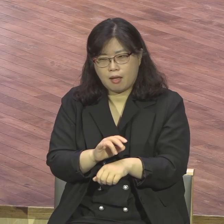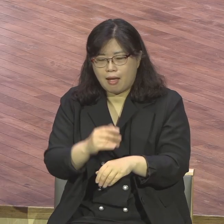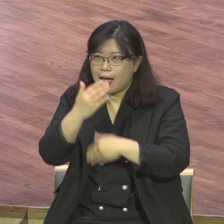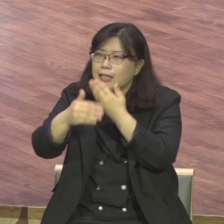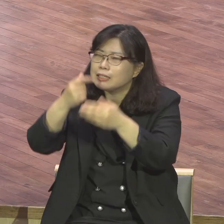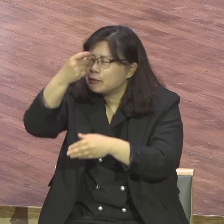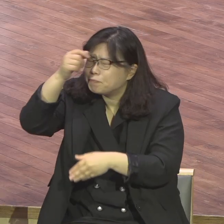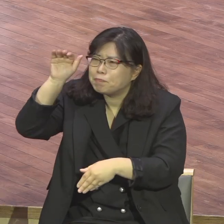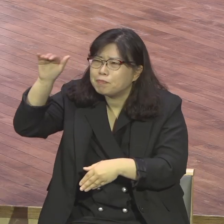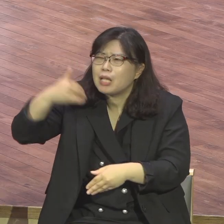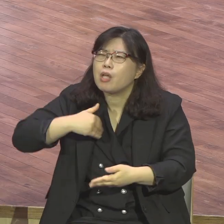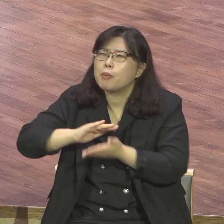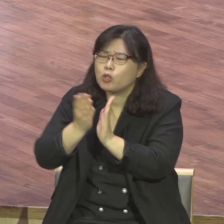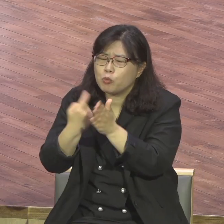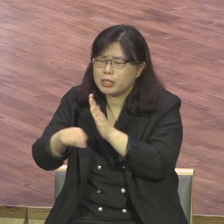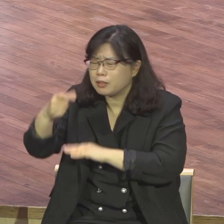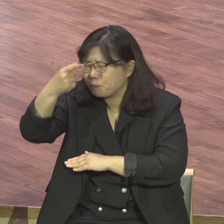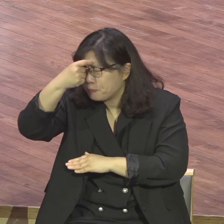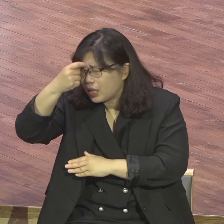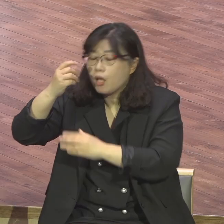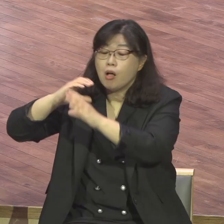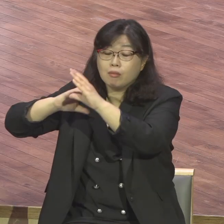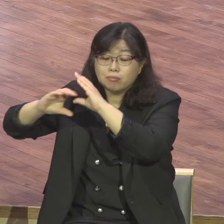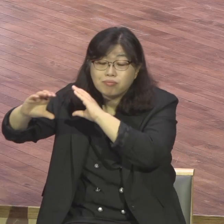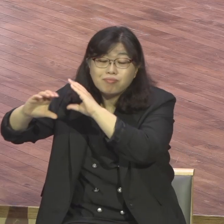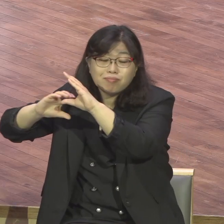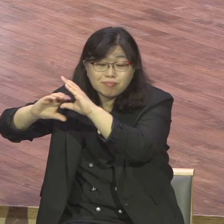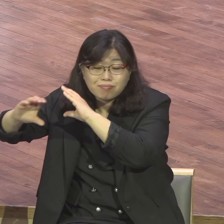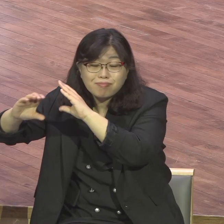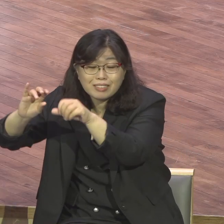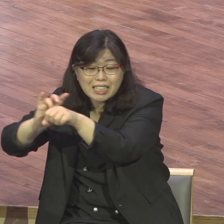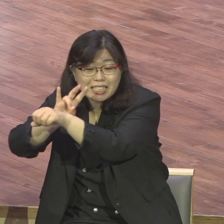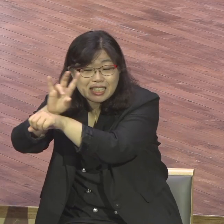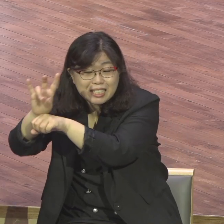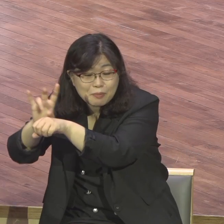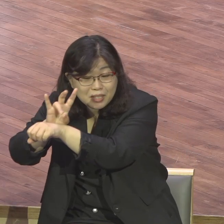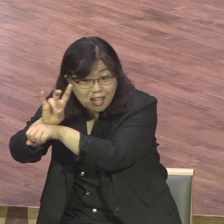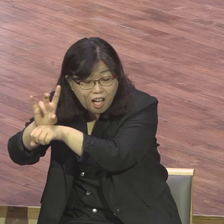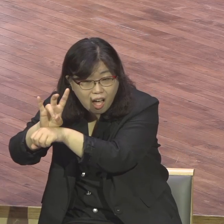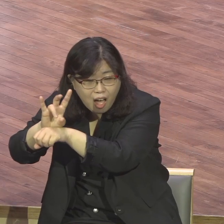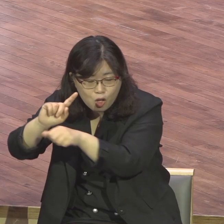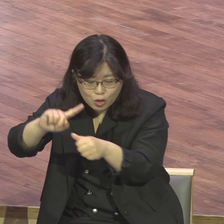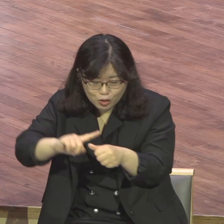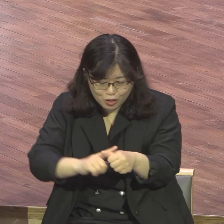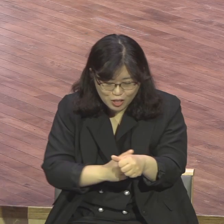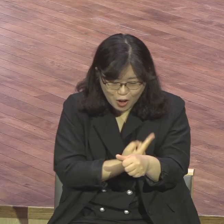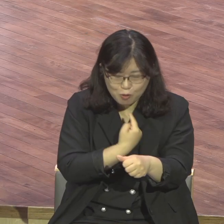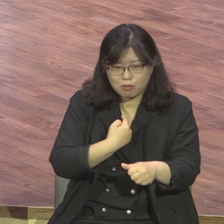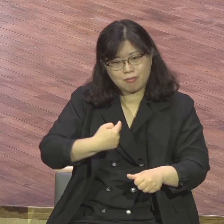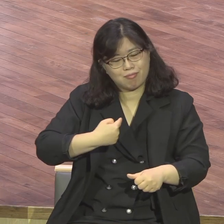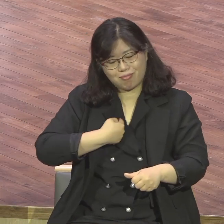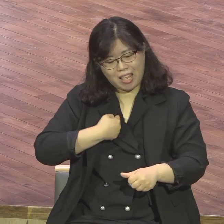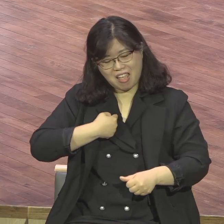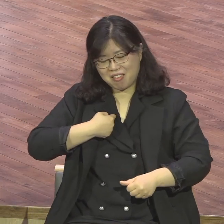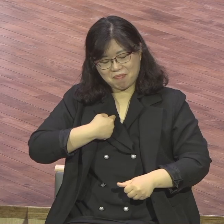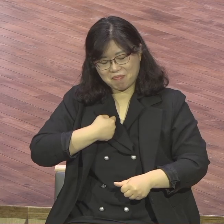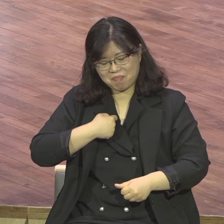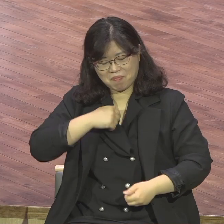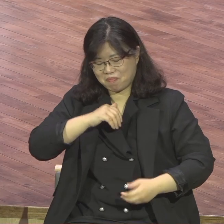영적으로 성사미 하나님과 소통이 될 때 나를 뛰어넘고 시공간을 초월해서 이 헤븐니 파울을 체험하는